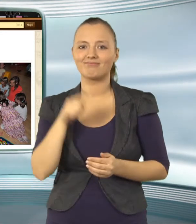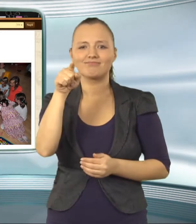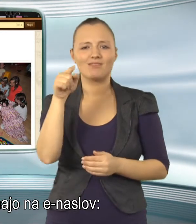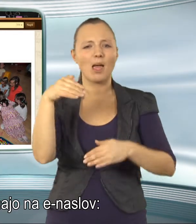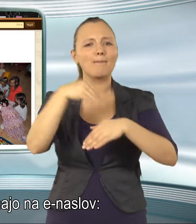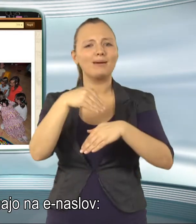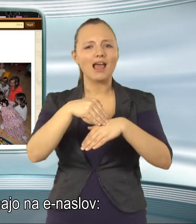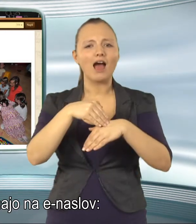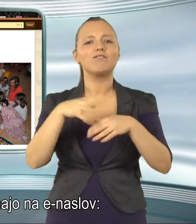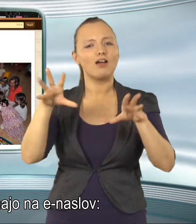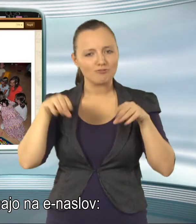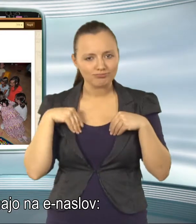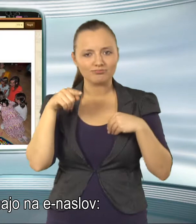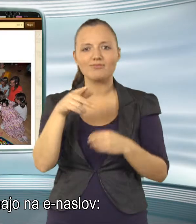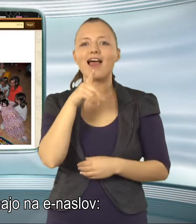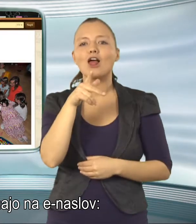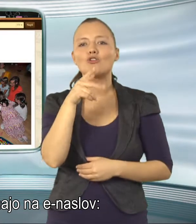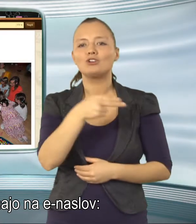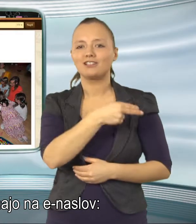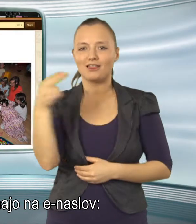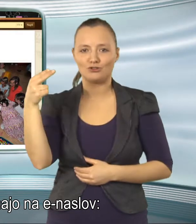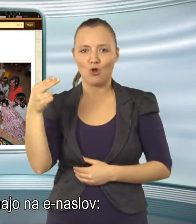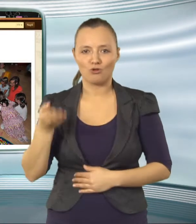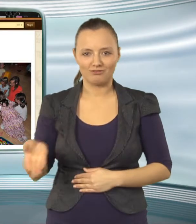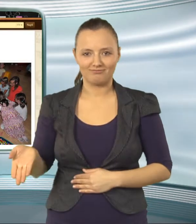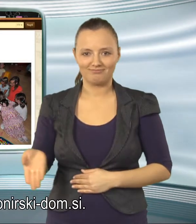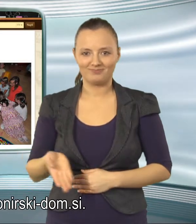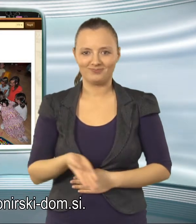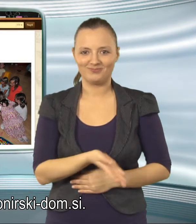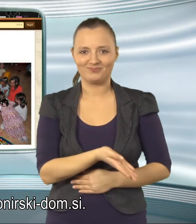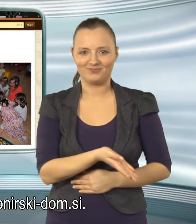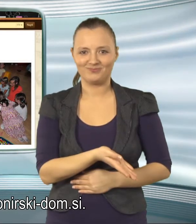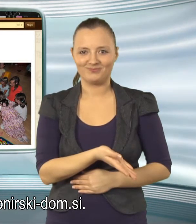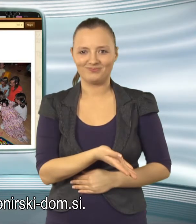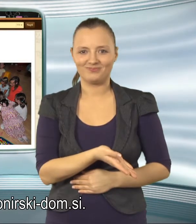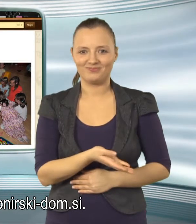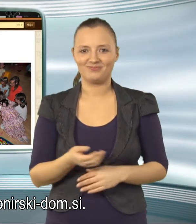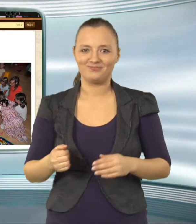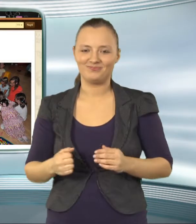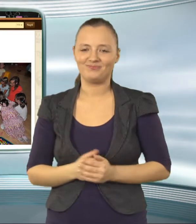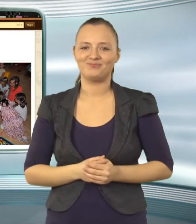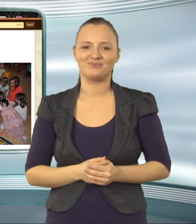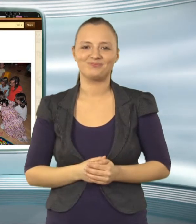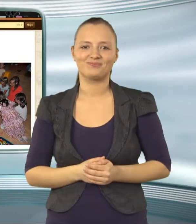Prijave sprejemajo na enaslov tajnistvo afna pionirski-dom.si